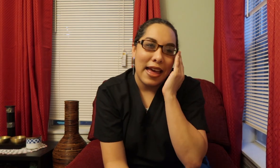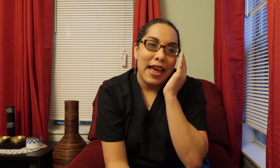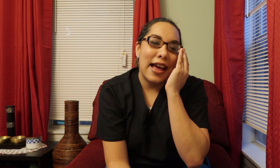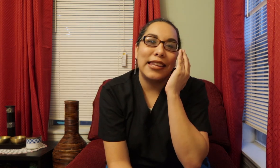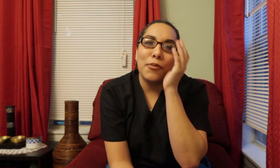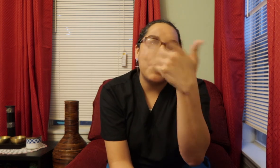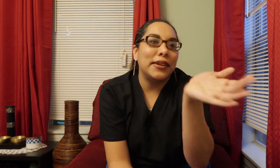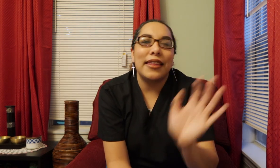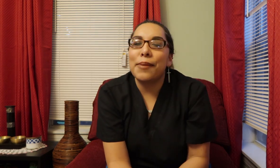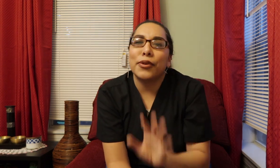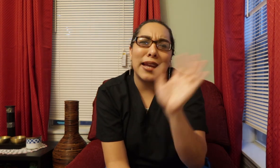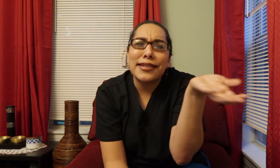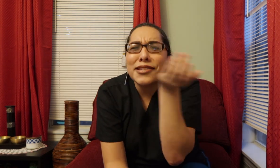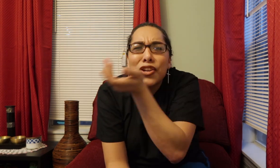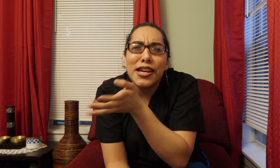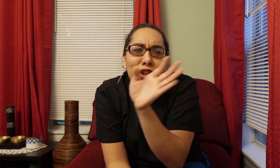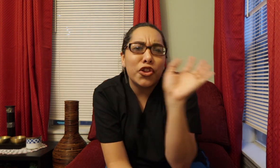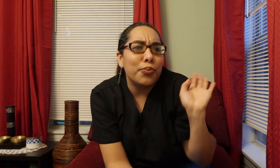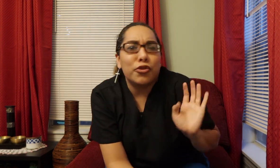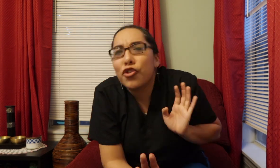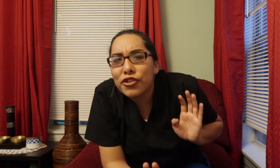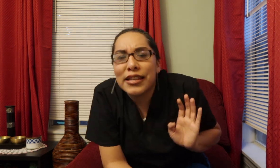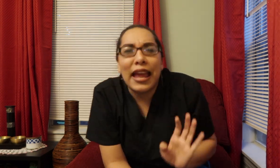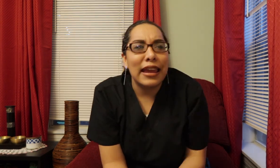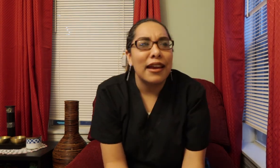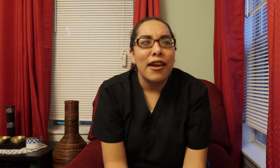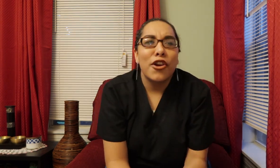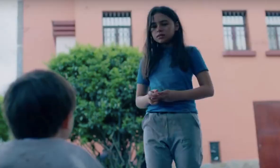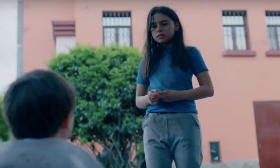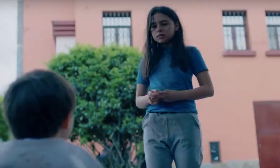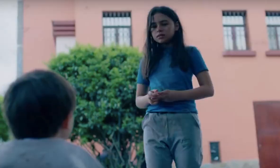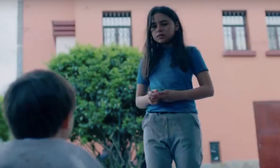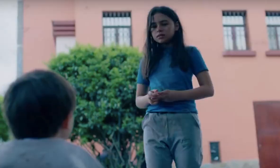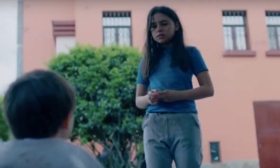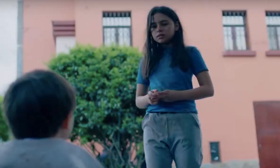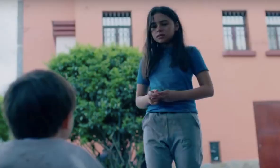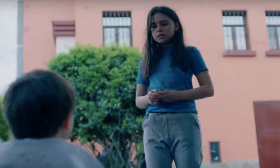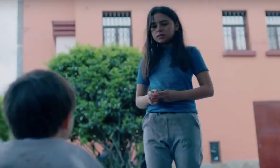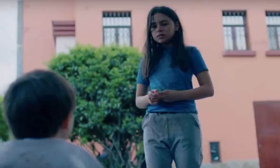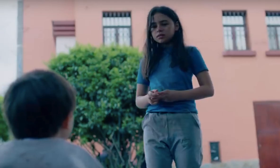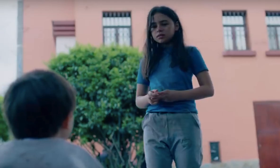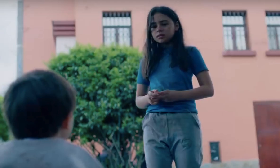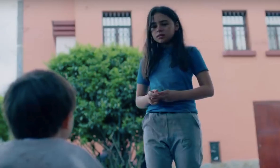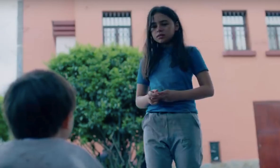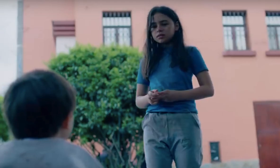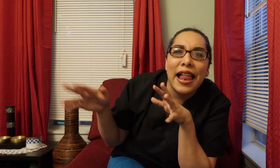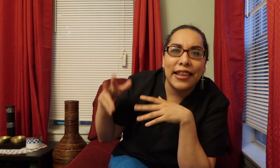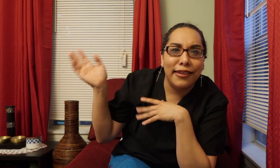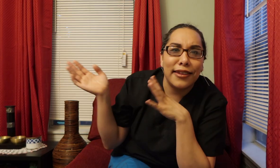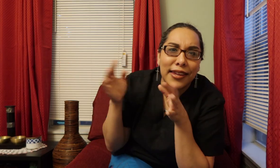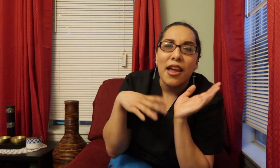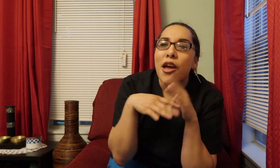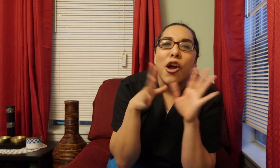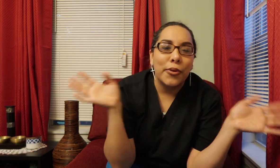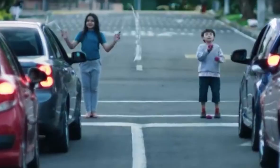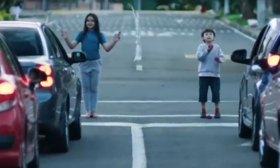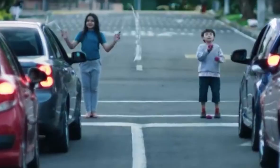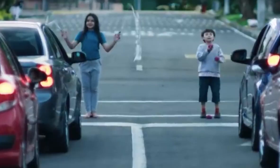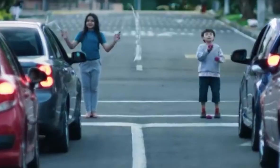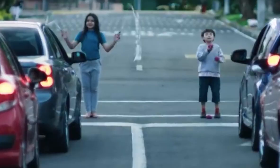Simón Le empecé a decir Pues qué es esto Y qué es otro Pues yo no sé No, pues aquí se dice así Así, así No, pues allá en Italia Se dice así Pues cada quien Se